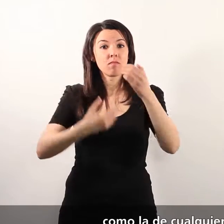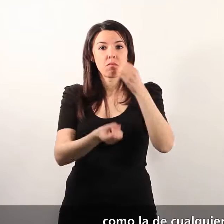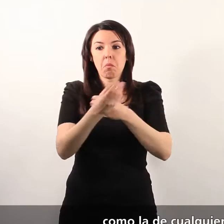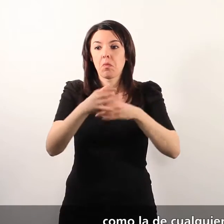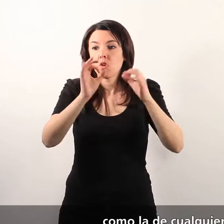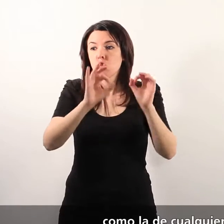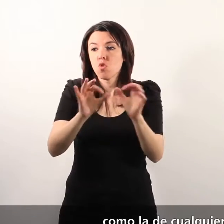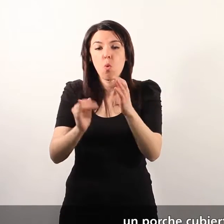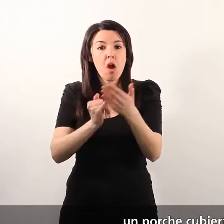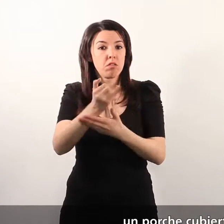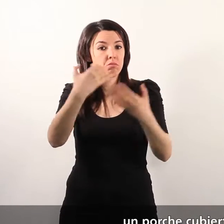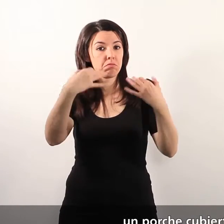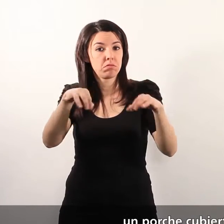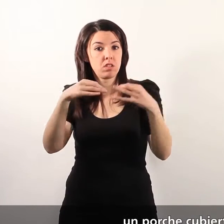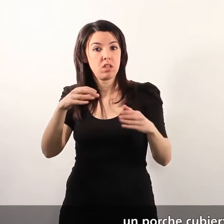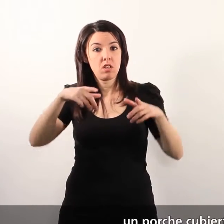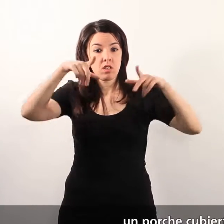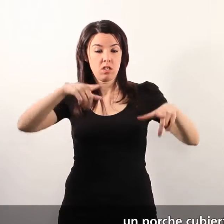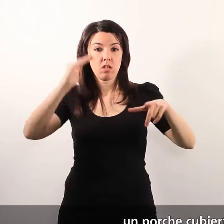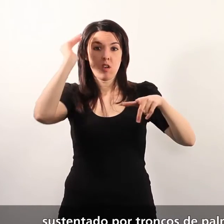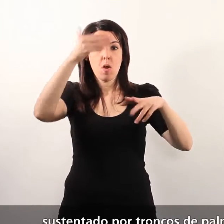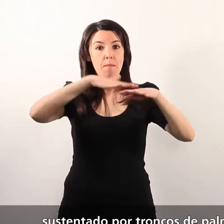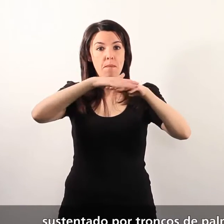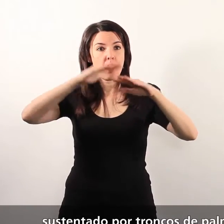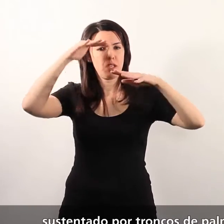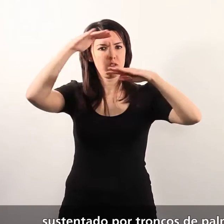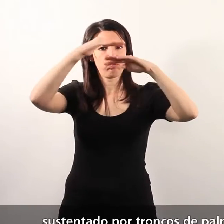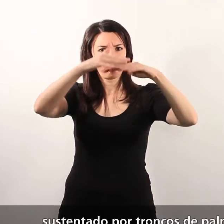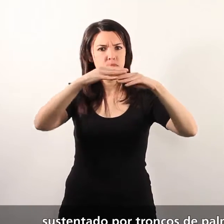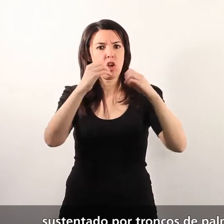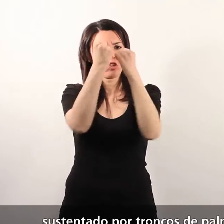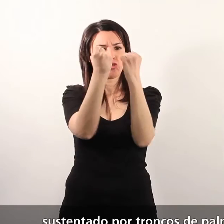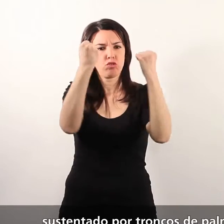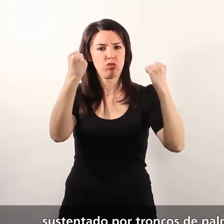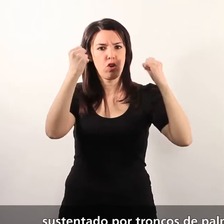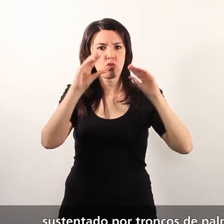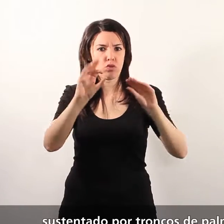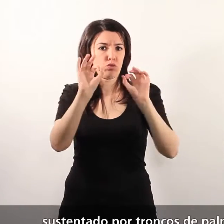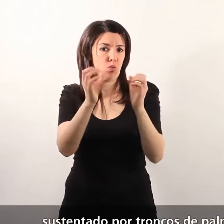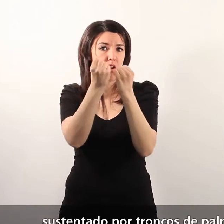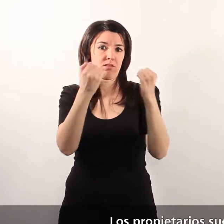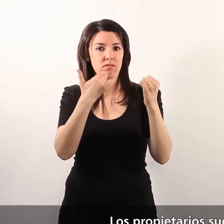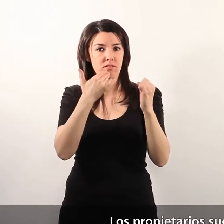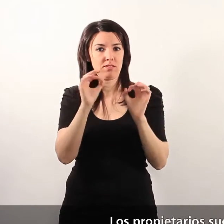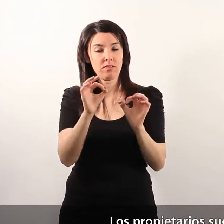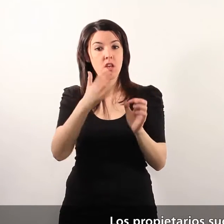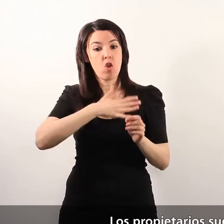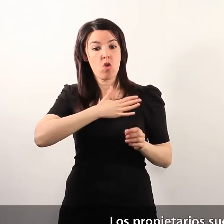de cualquier otro hortelano, un porche cubierto de palmas sustentado por troncos de palmera a modo de columnas. Los propietarios